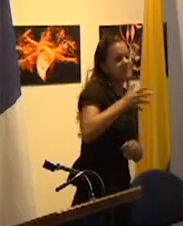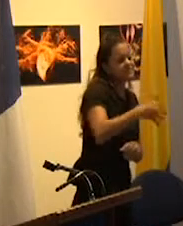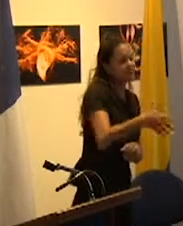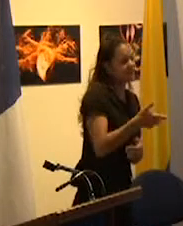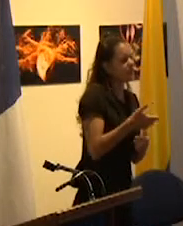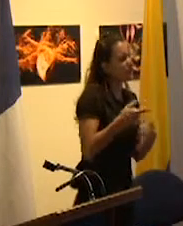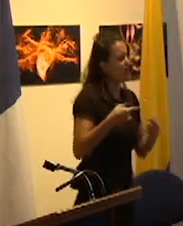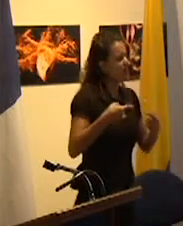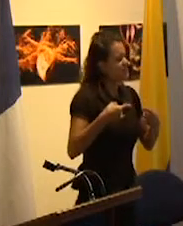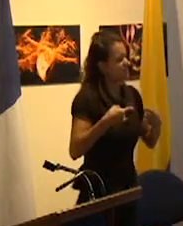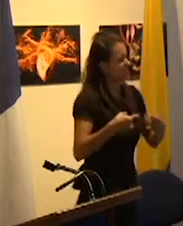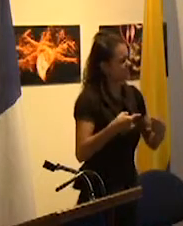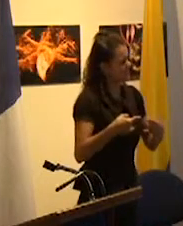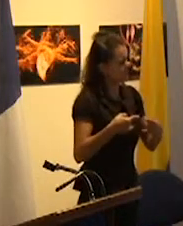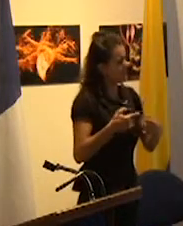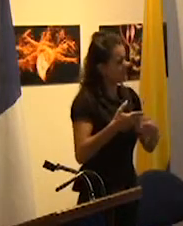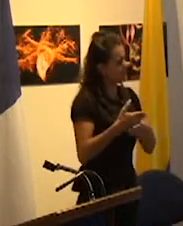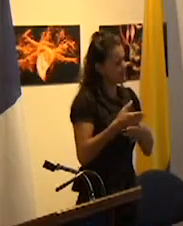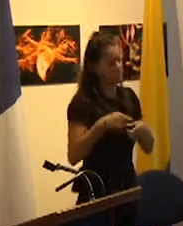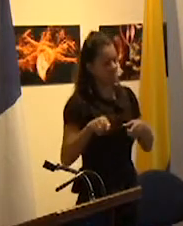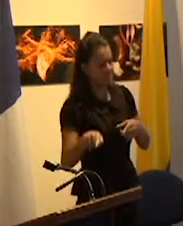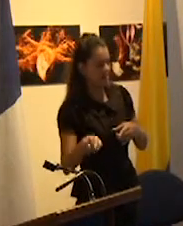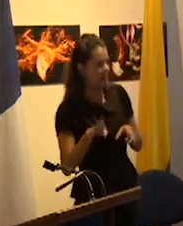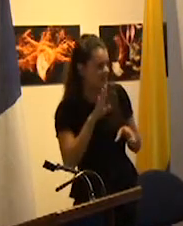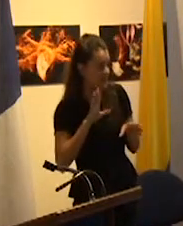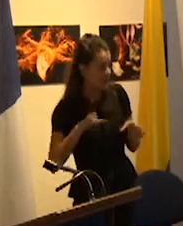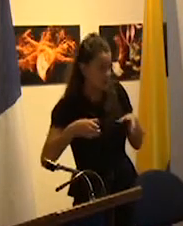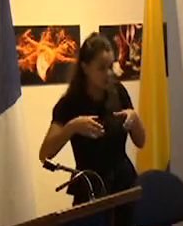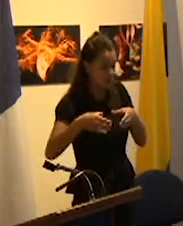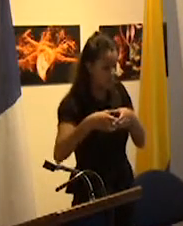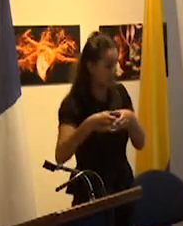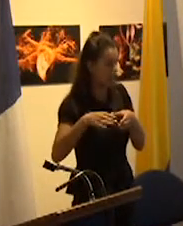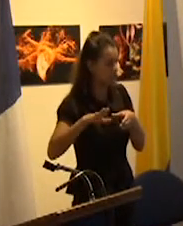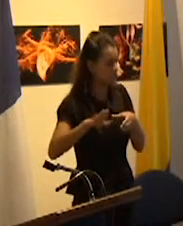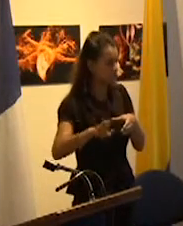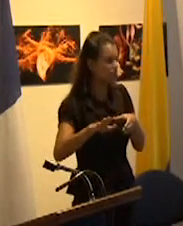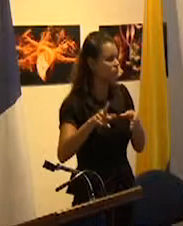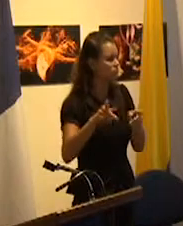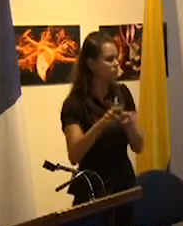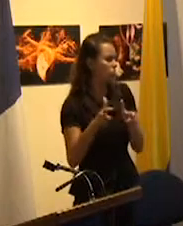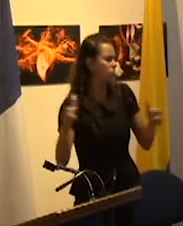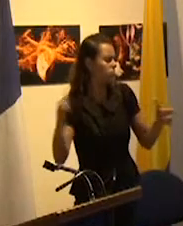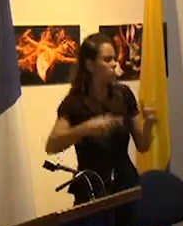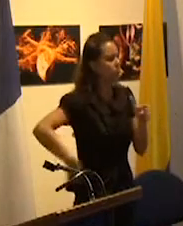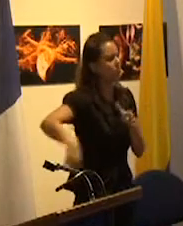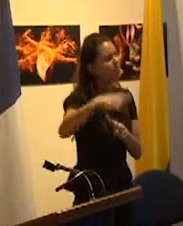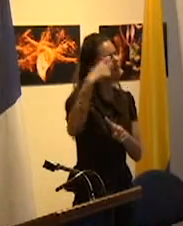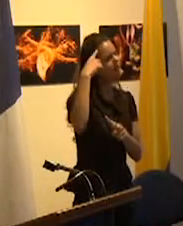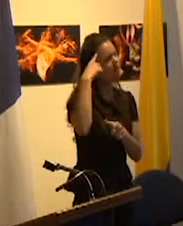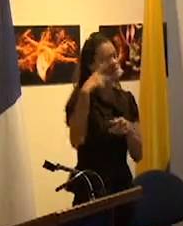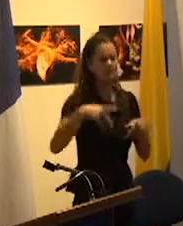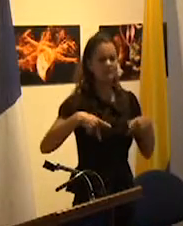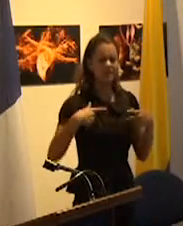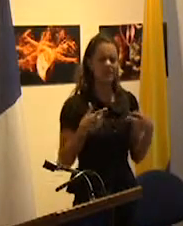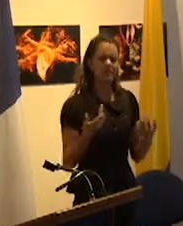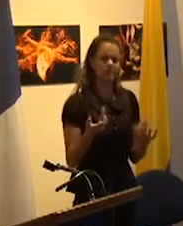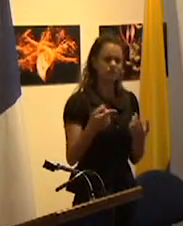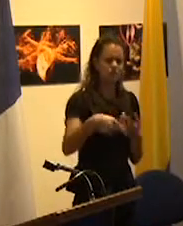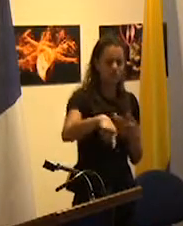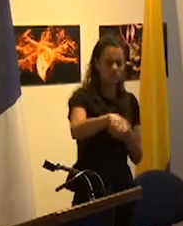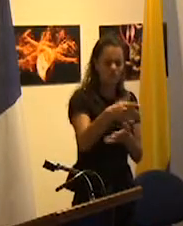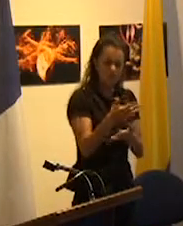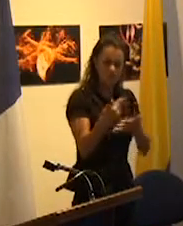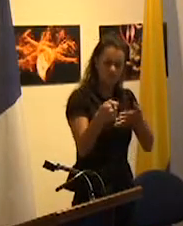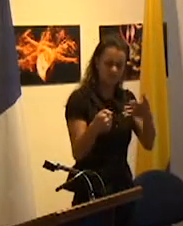los partidarios de la asunción colectiva de los riesgos que implica la vida y quienes entienden que esos